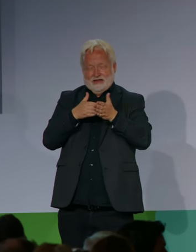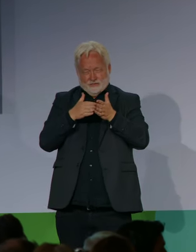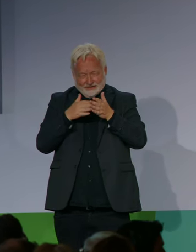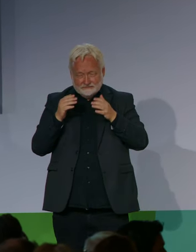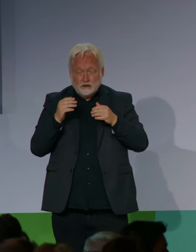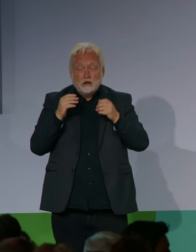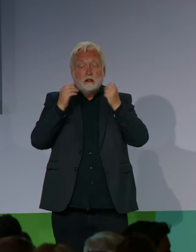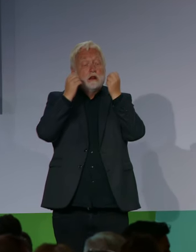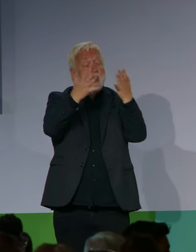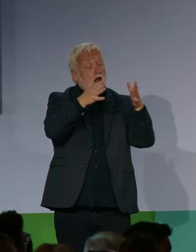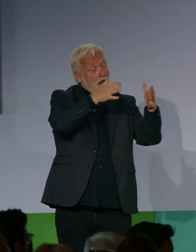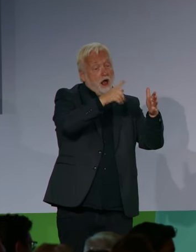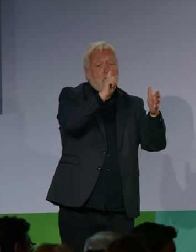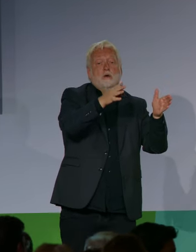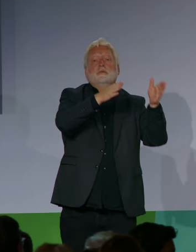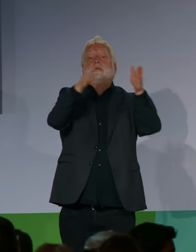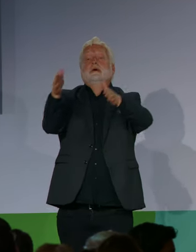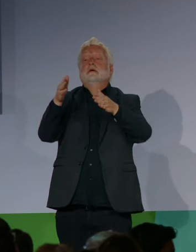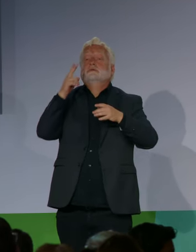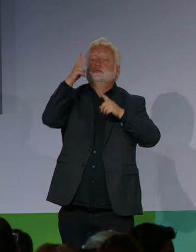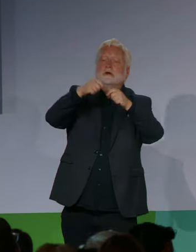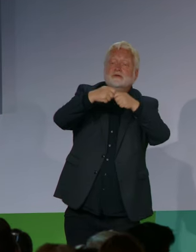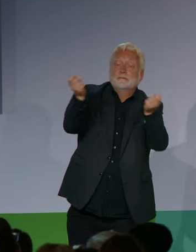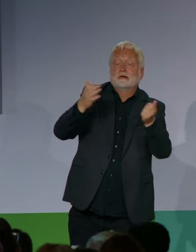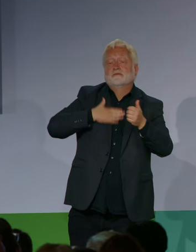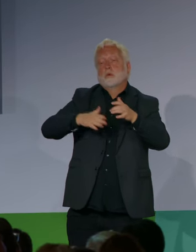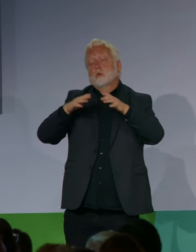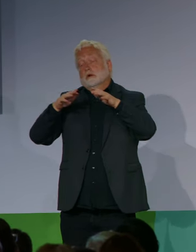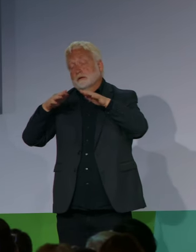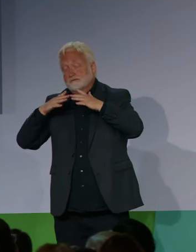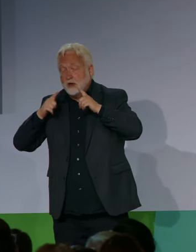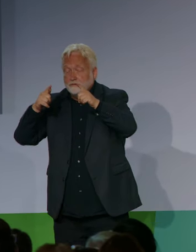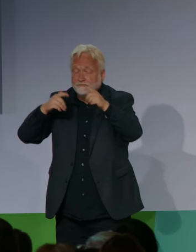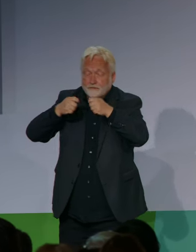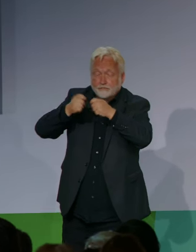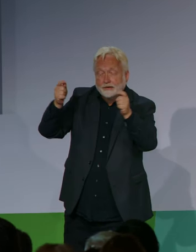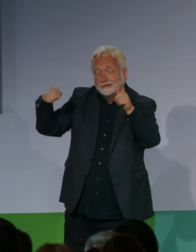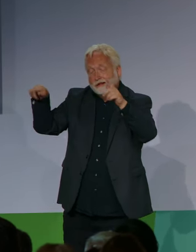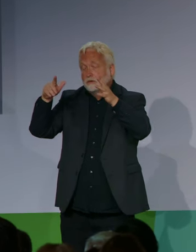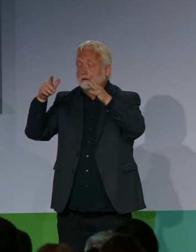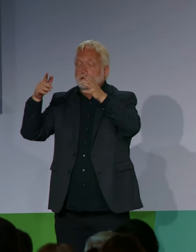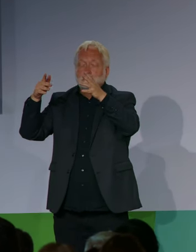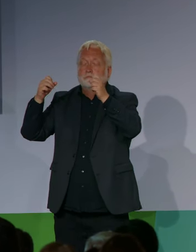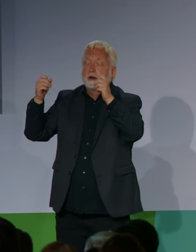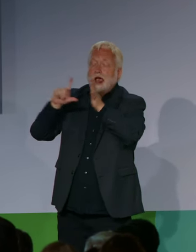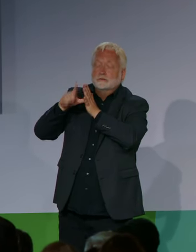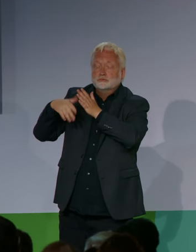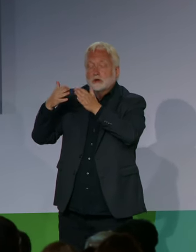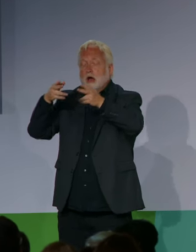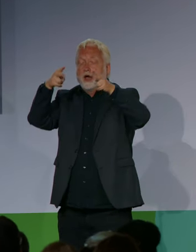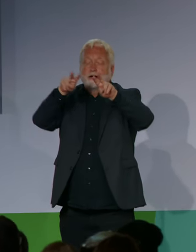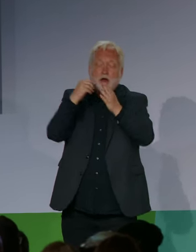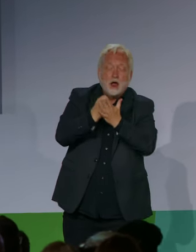Und wenn ich heute einen Wunsch äußern darf, dann ist es dieser. Bleiben wir gemeinsam dran. Schönen Dank.